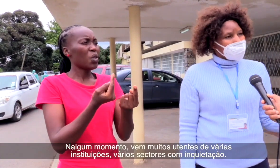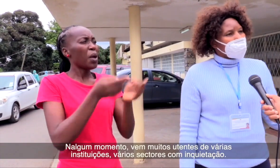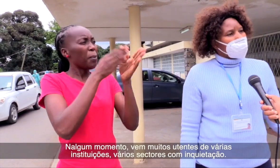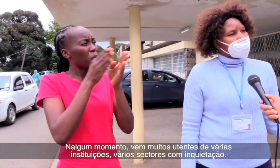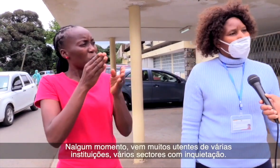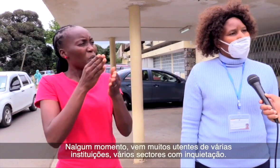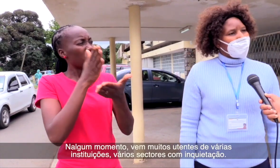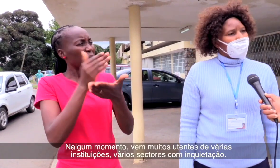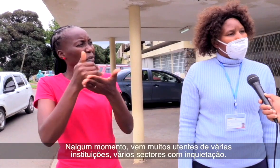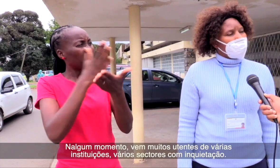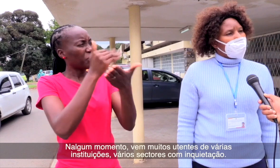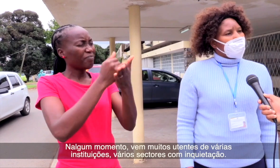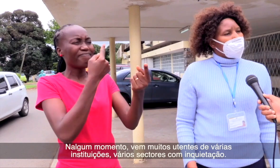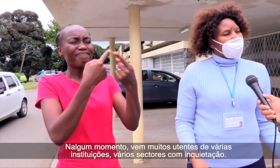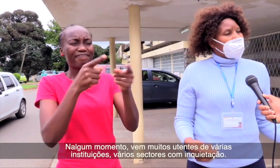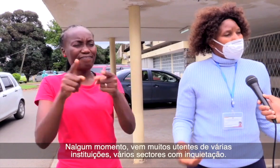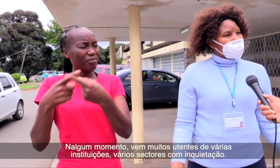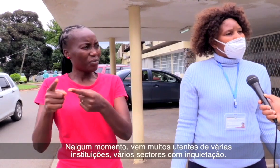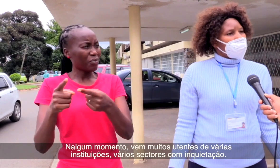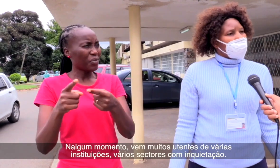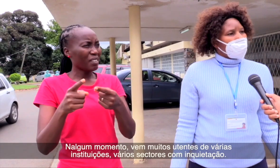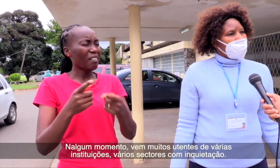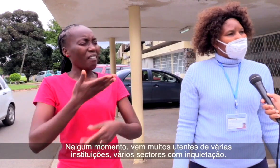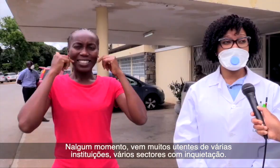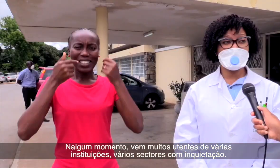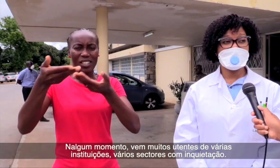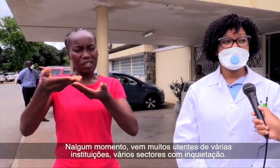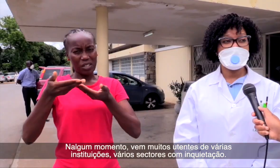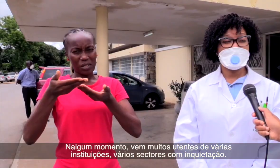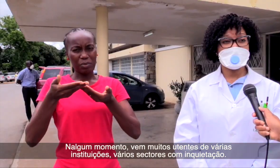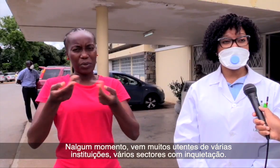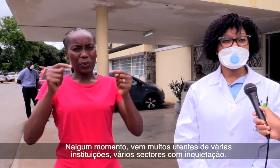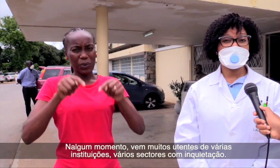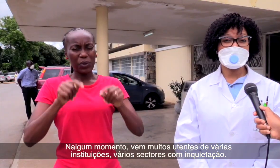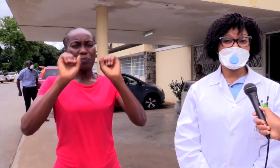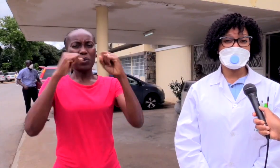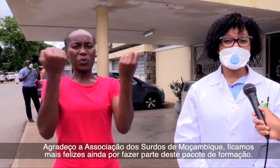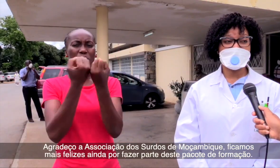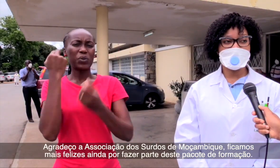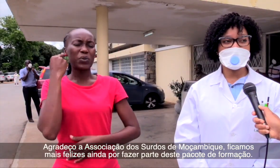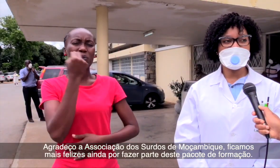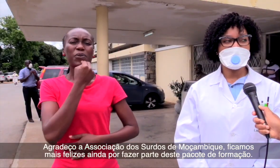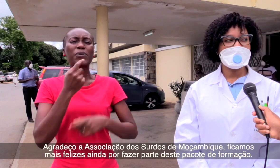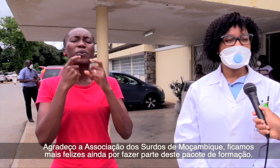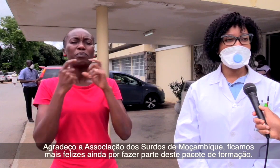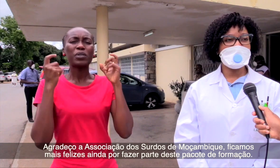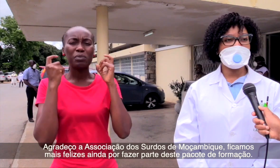setores com inquietação. A Associação dos Surdos de Moçambique. E